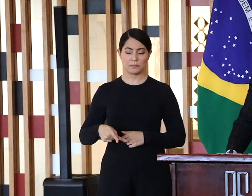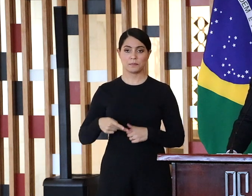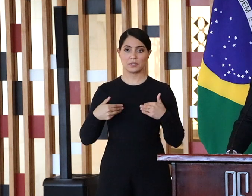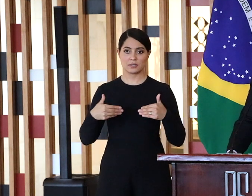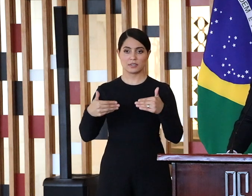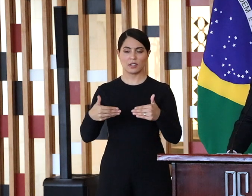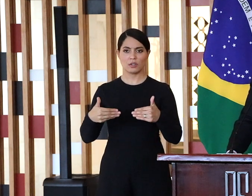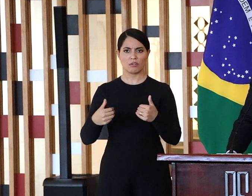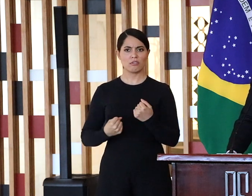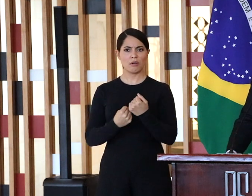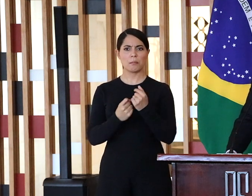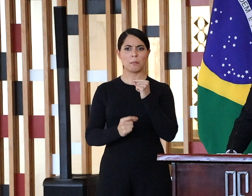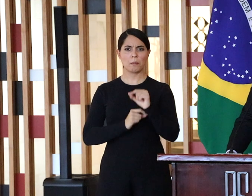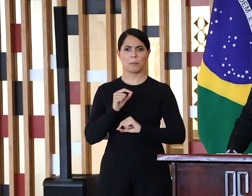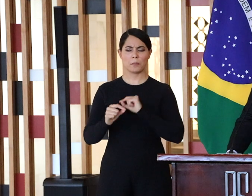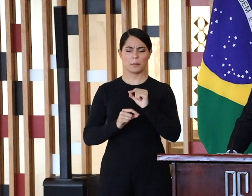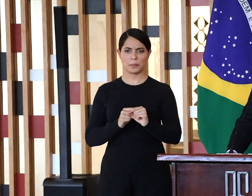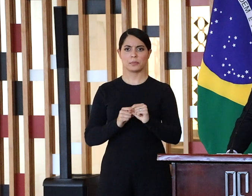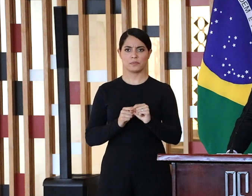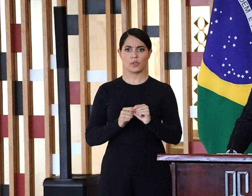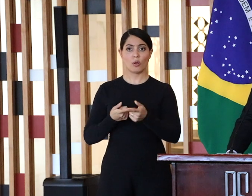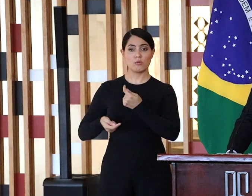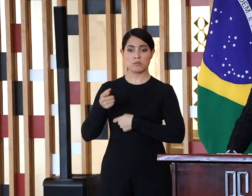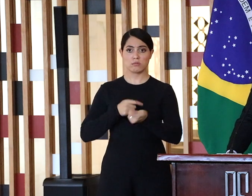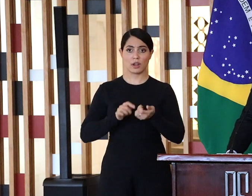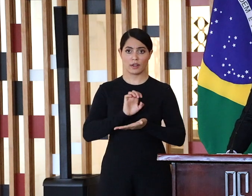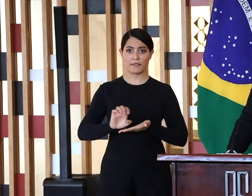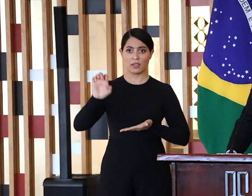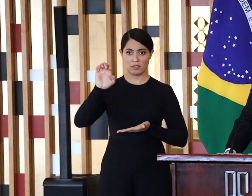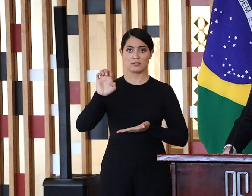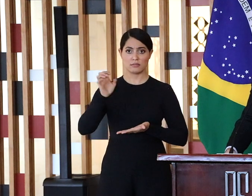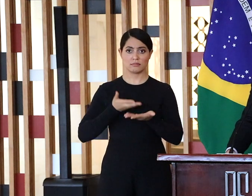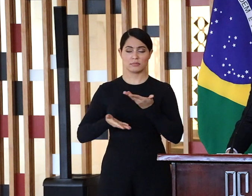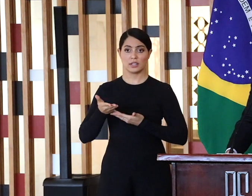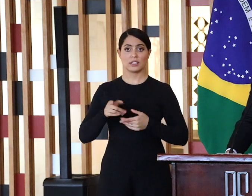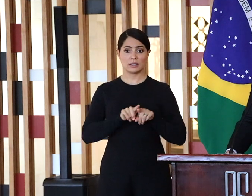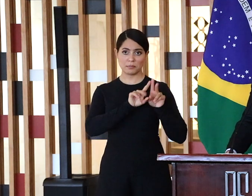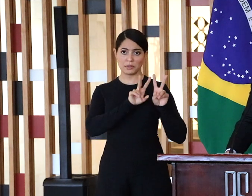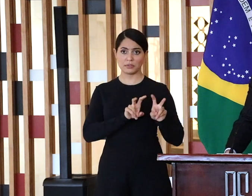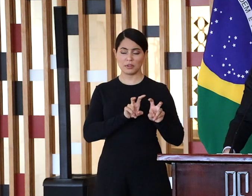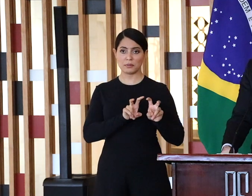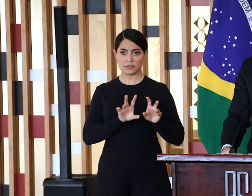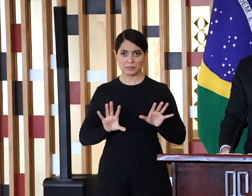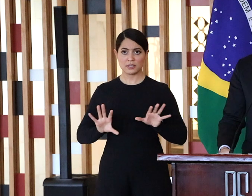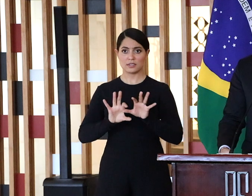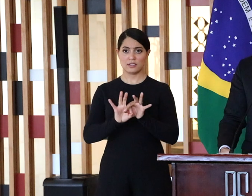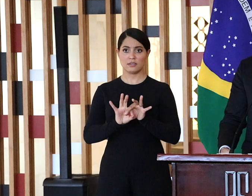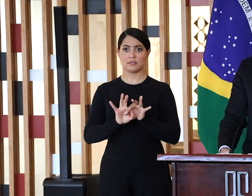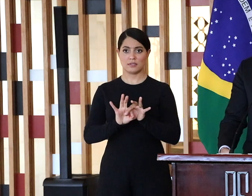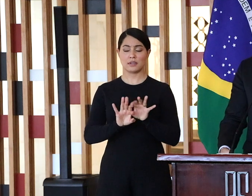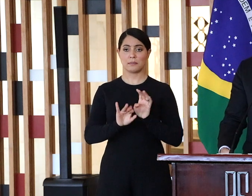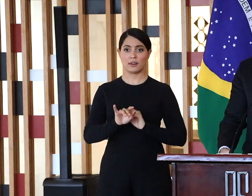vista de promoção comercial mas também de nossa participação em fóruns multilaterais que tratam do tema assim como das parcerias bilaterais